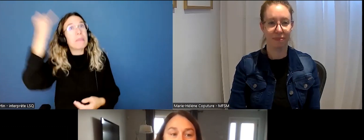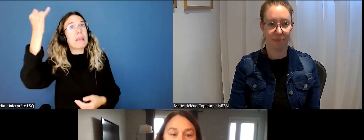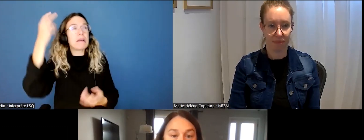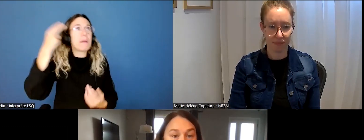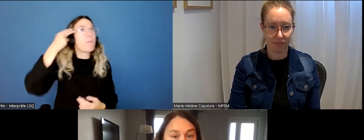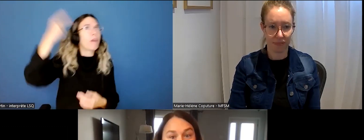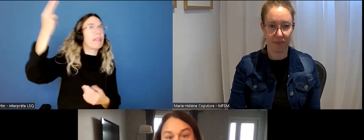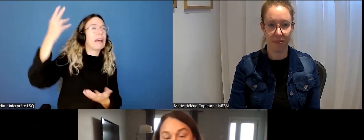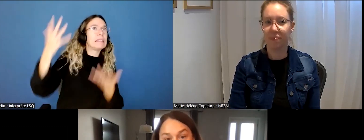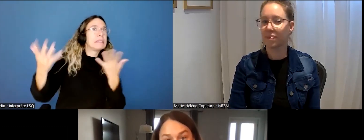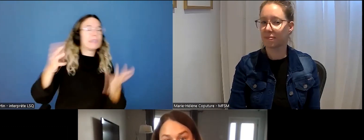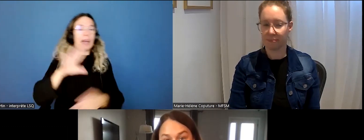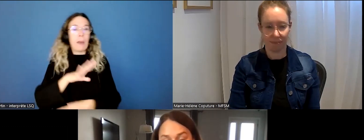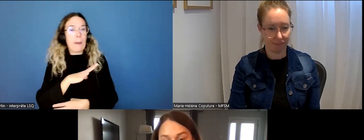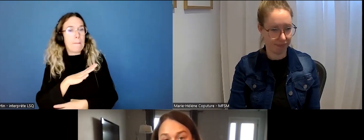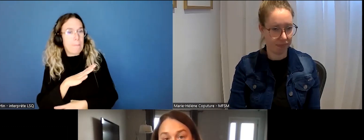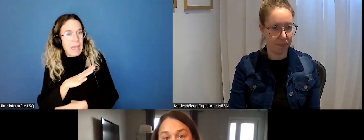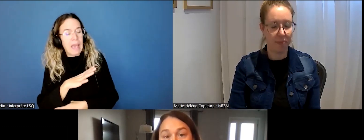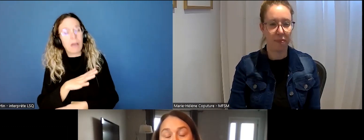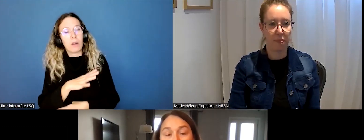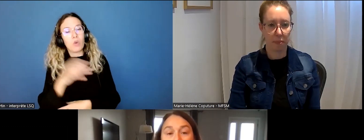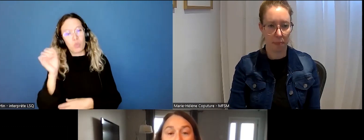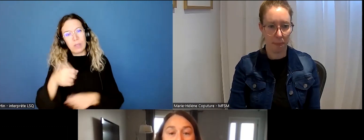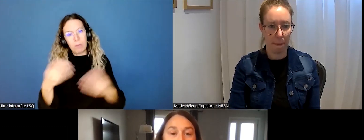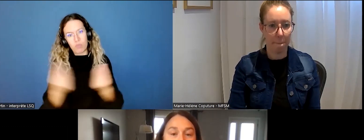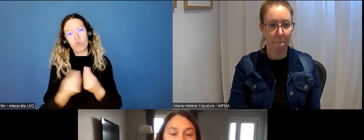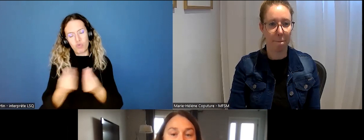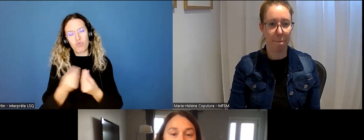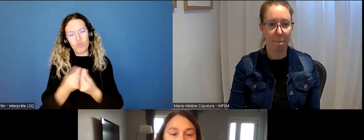mais une chose est sûre, il y en a vraiment eu beaucoup.